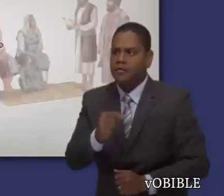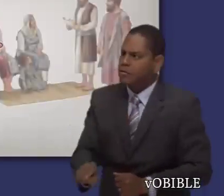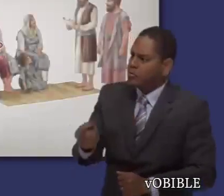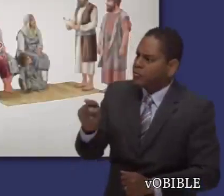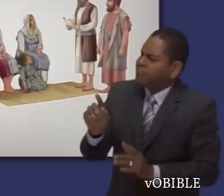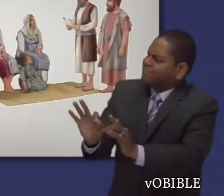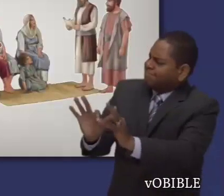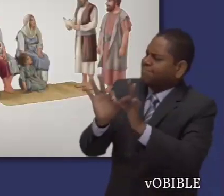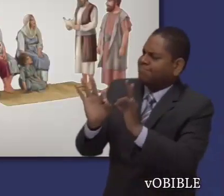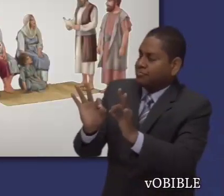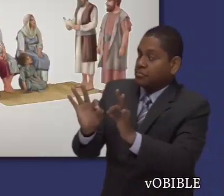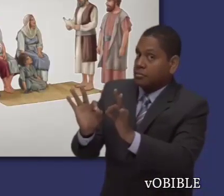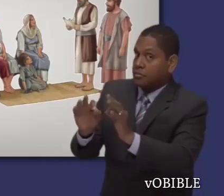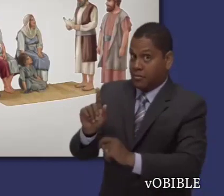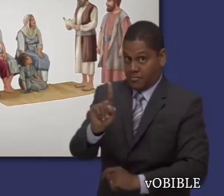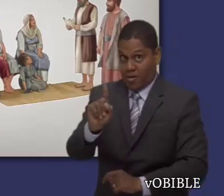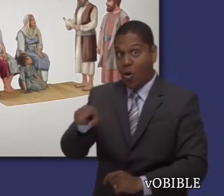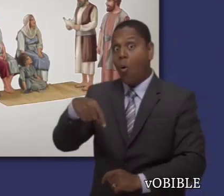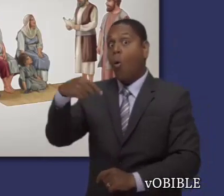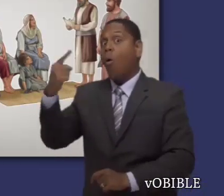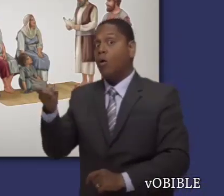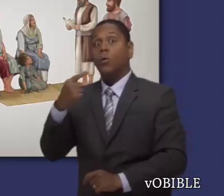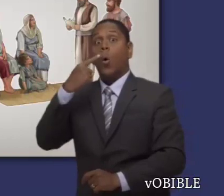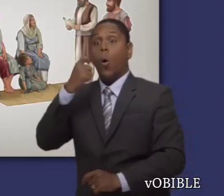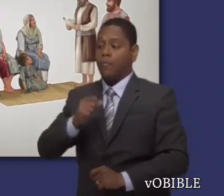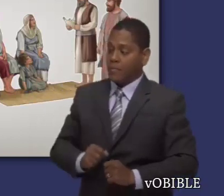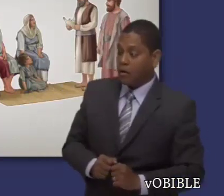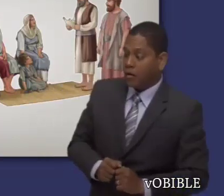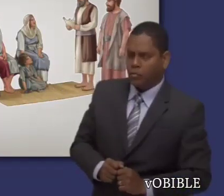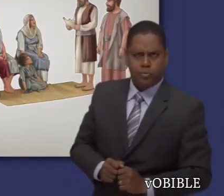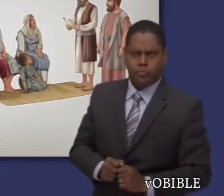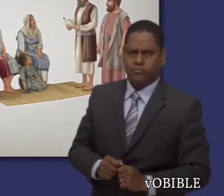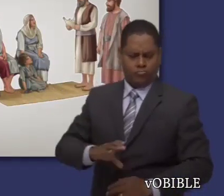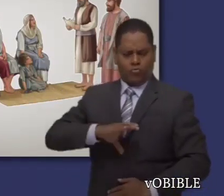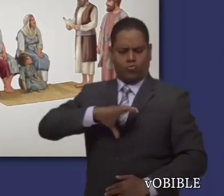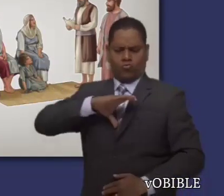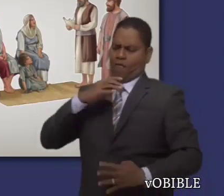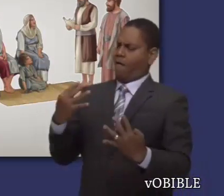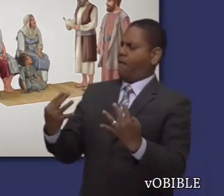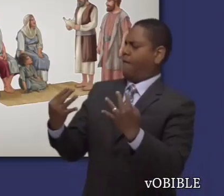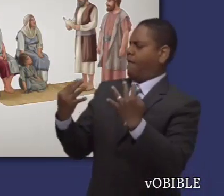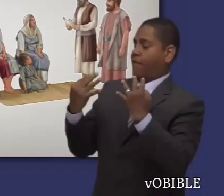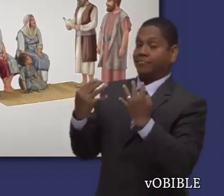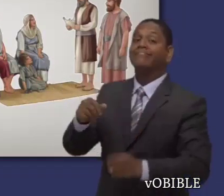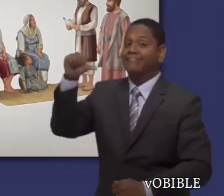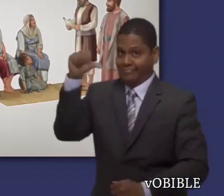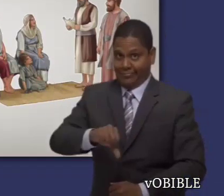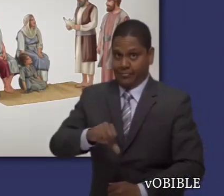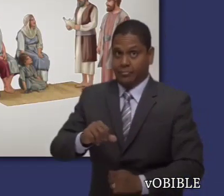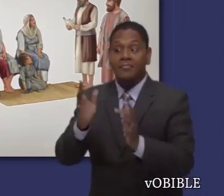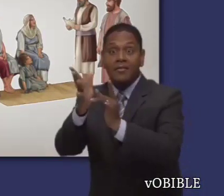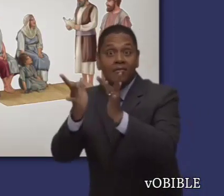La actitud de Diótrefes era muy diferente a la de Gallo. Diótrefes no respetaba la autoridad de los